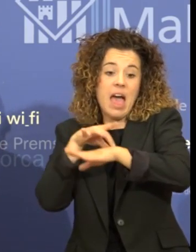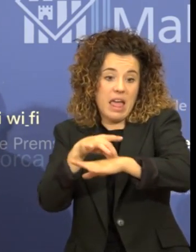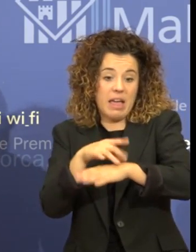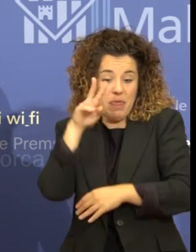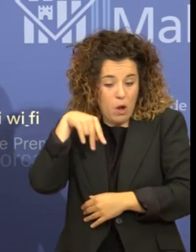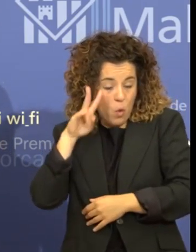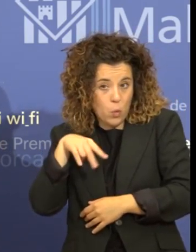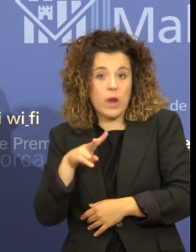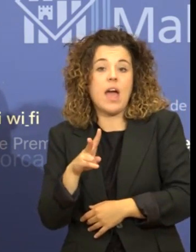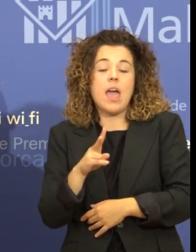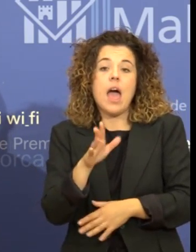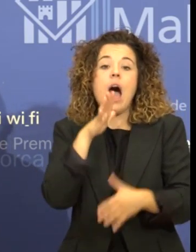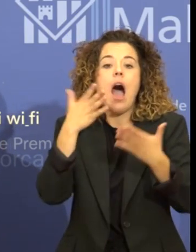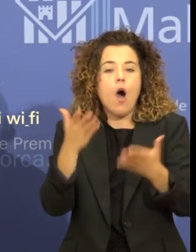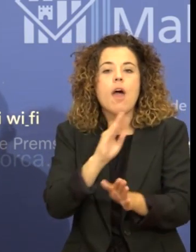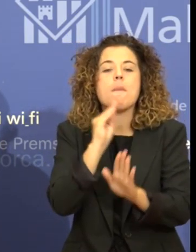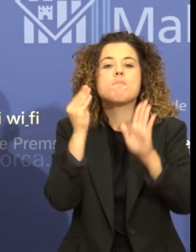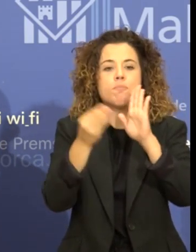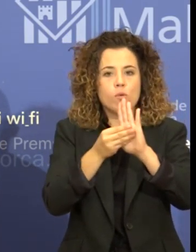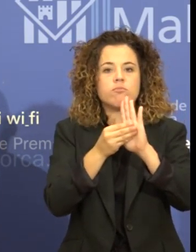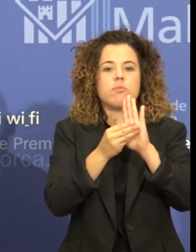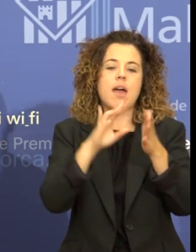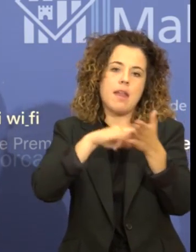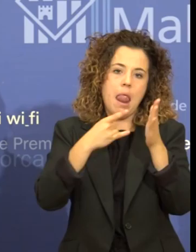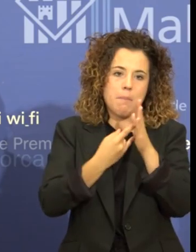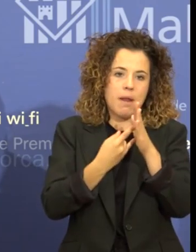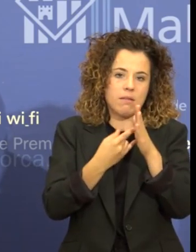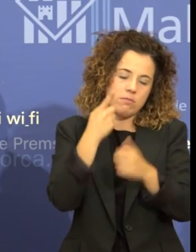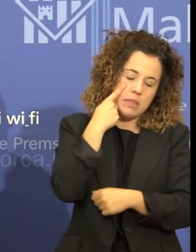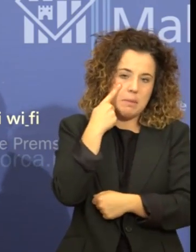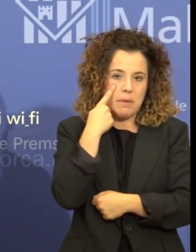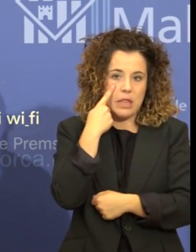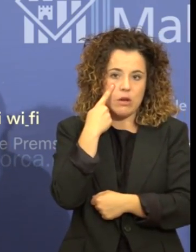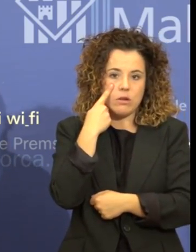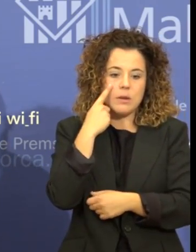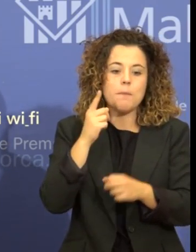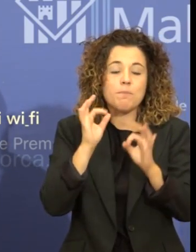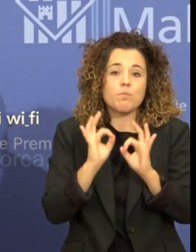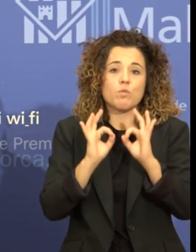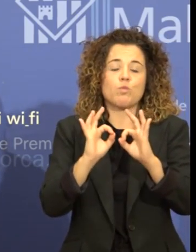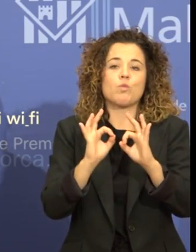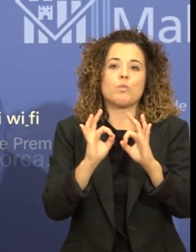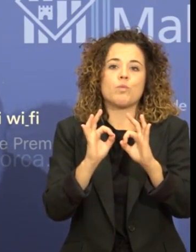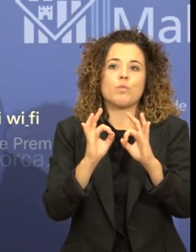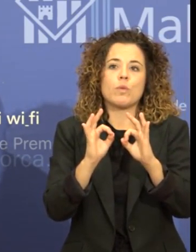ho incorporam en aquest pla d'inspeccions. En concret, volem establir tres tipus d